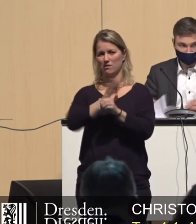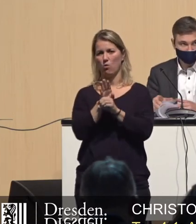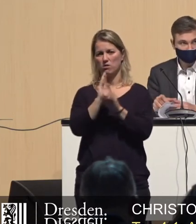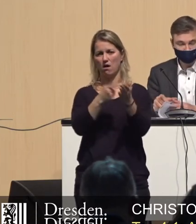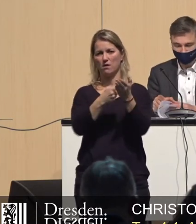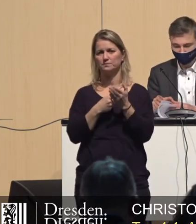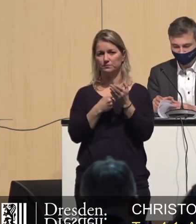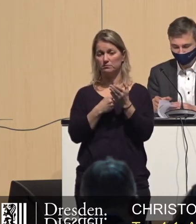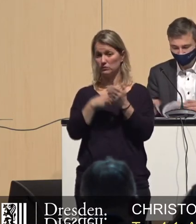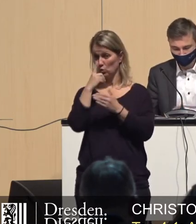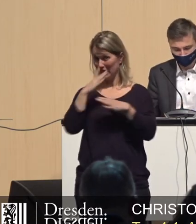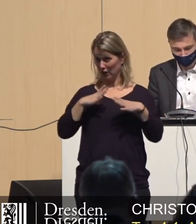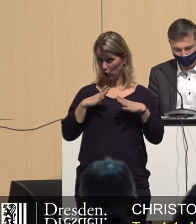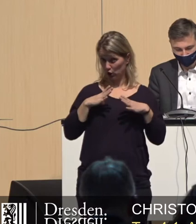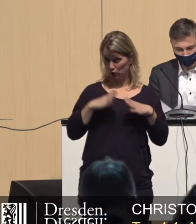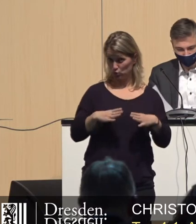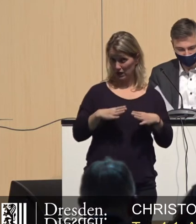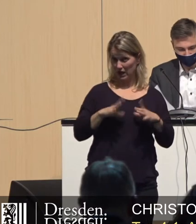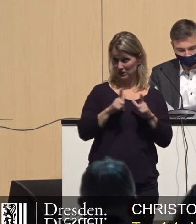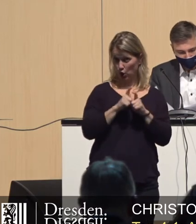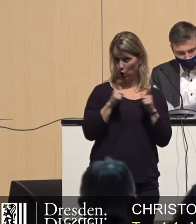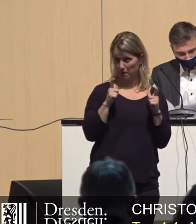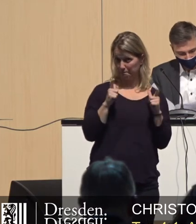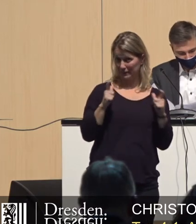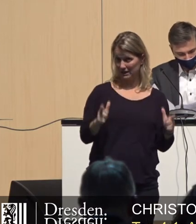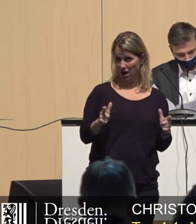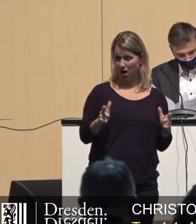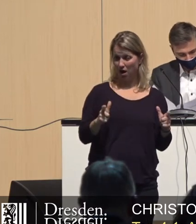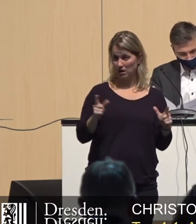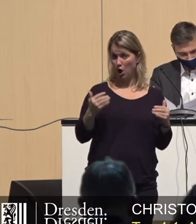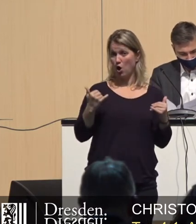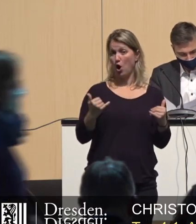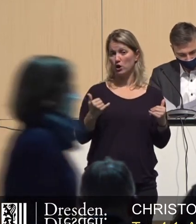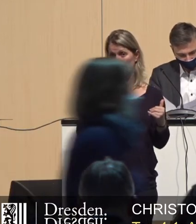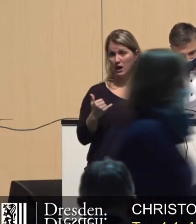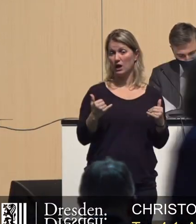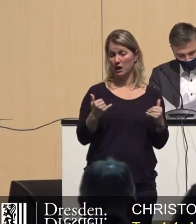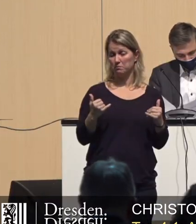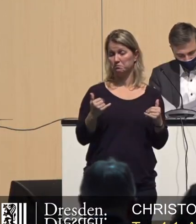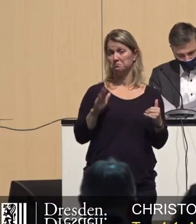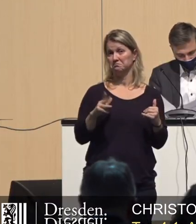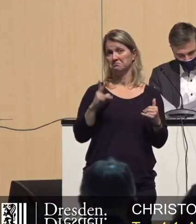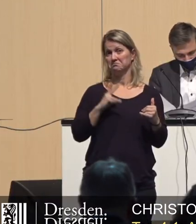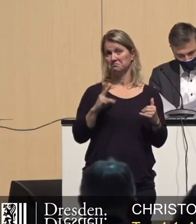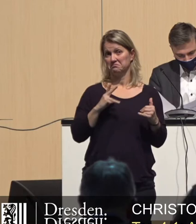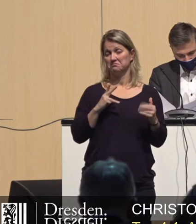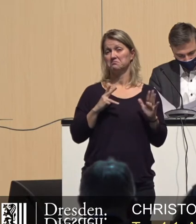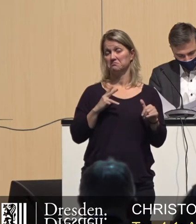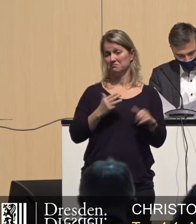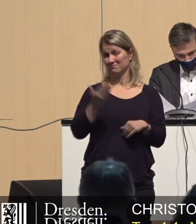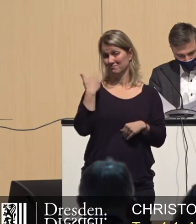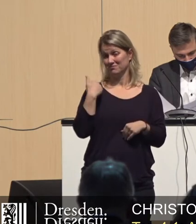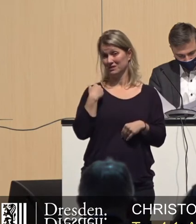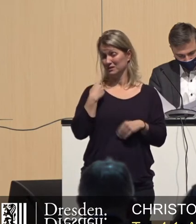Gesundheitskombinat, wie man sich das vielleicht vorgestellt hätte, da hätte es heute zehn Monate oder elf Monate nach dem